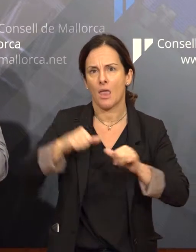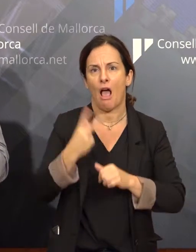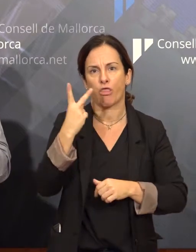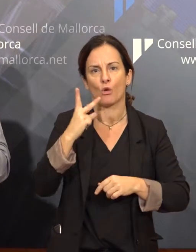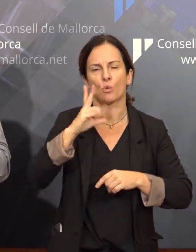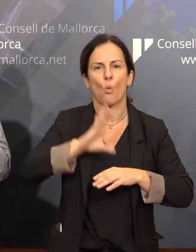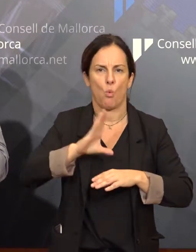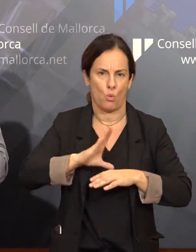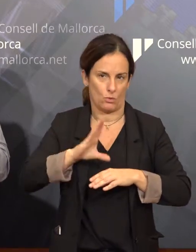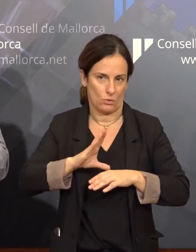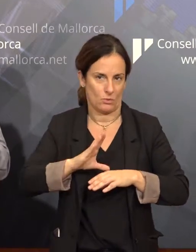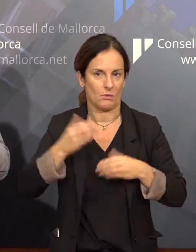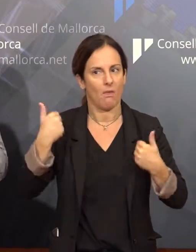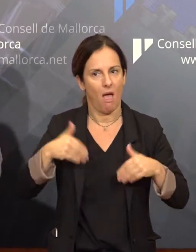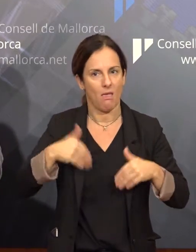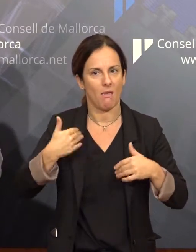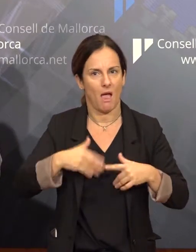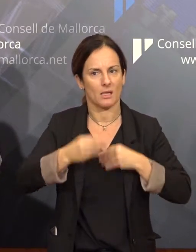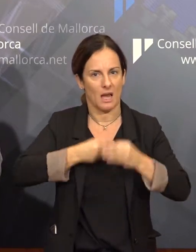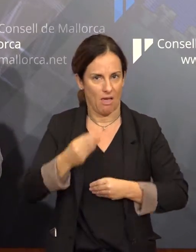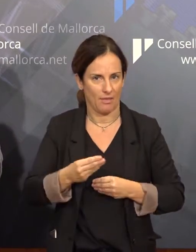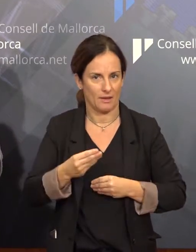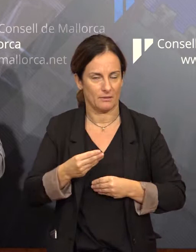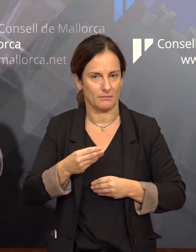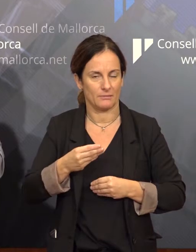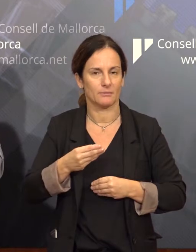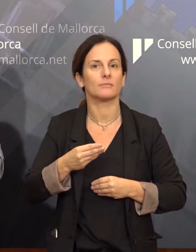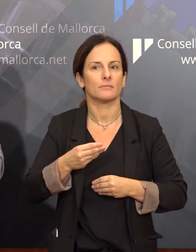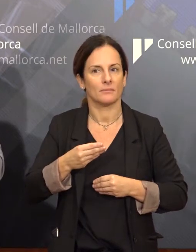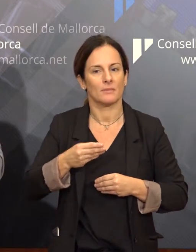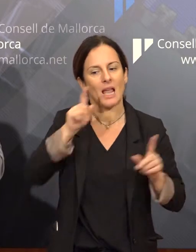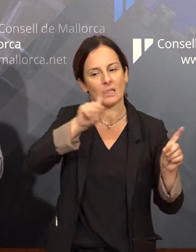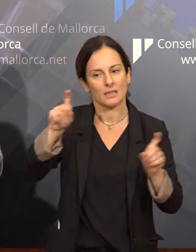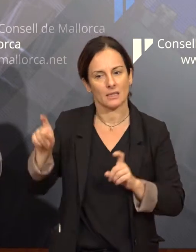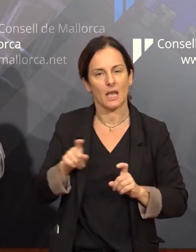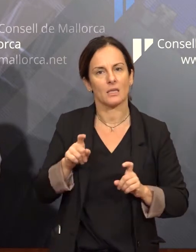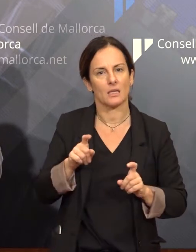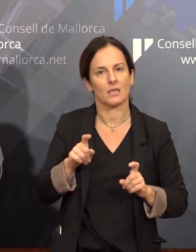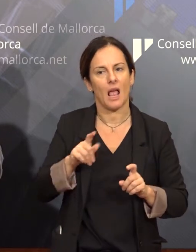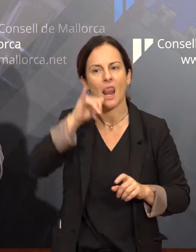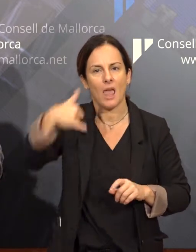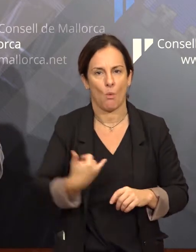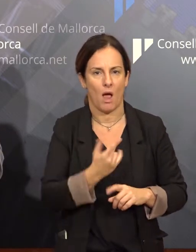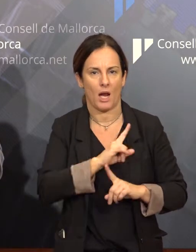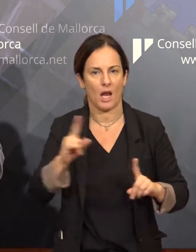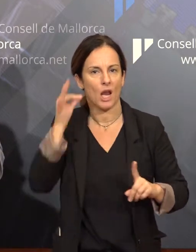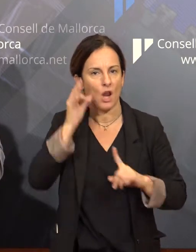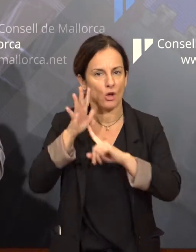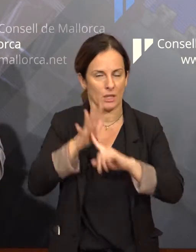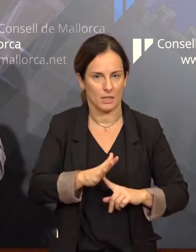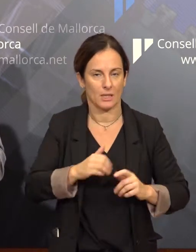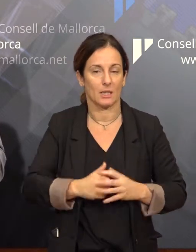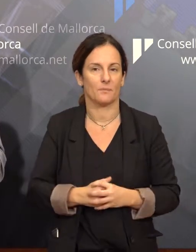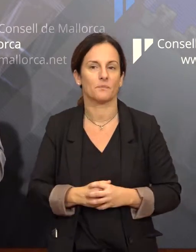ja estan en marxa, que ja s'estan fent i que estan començant a ser d'utilitat per la gent que està dins l'administració,